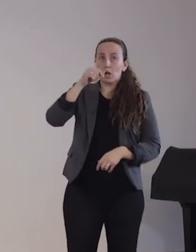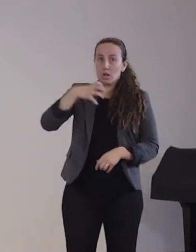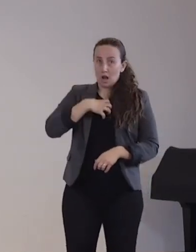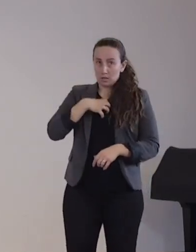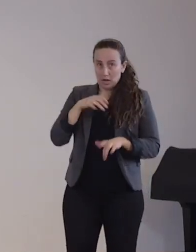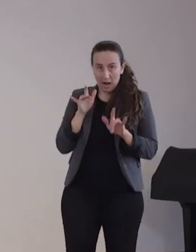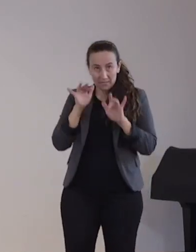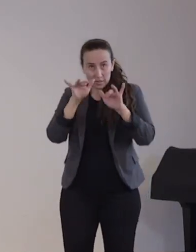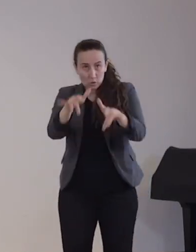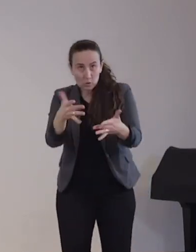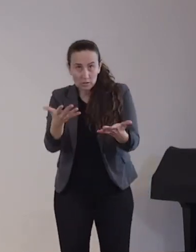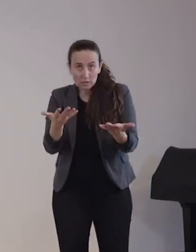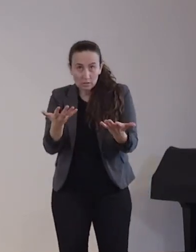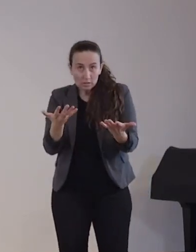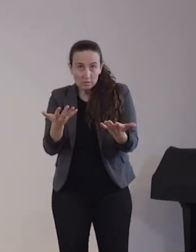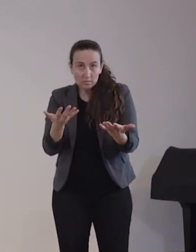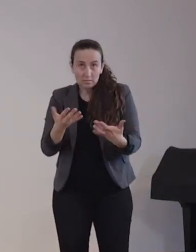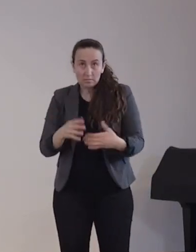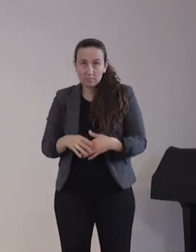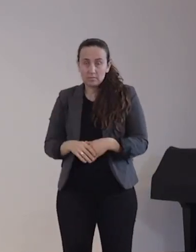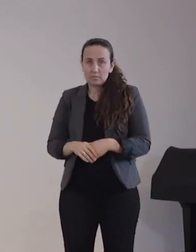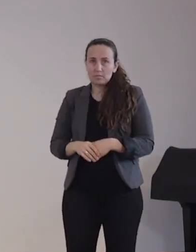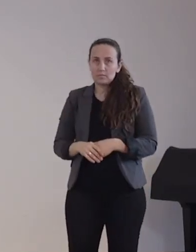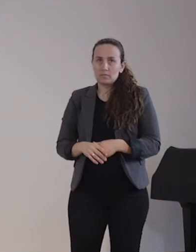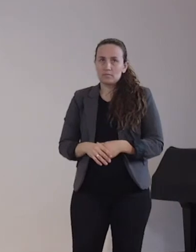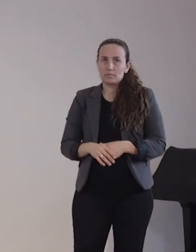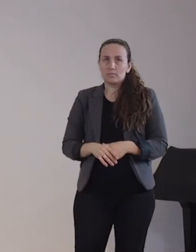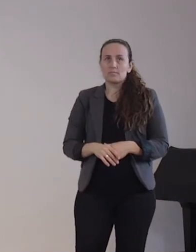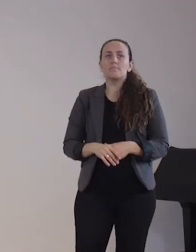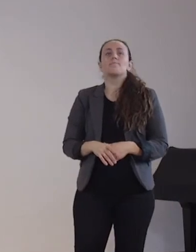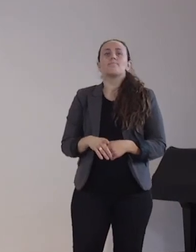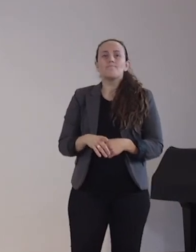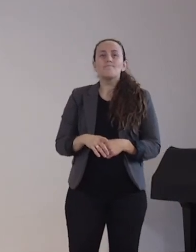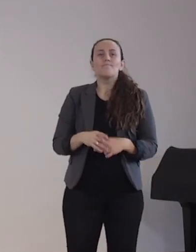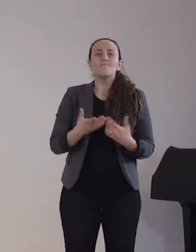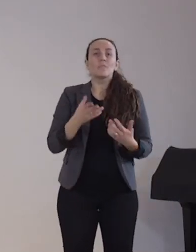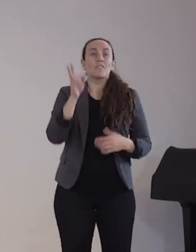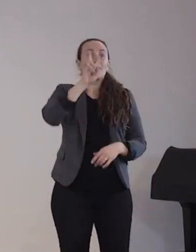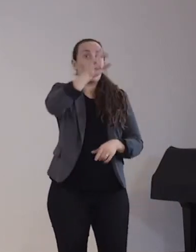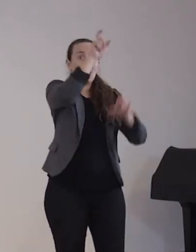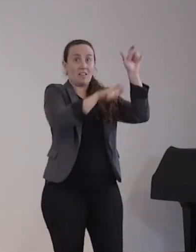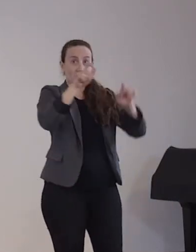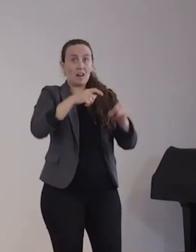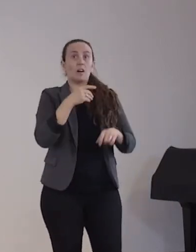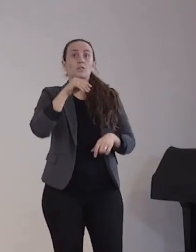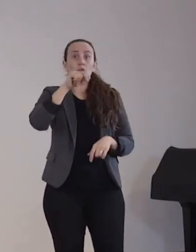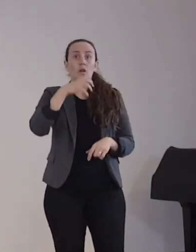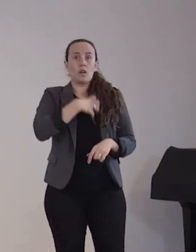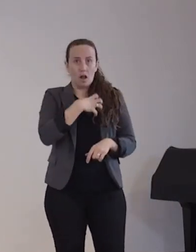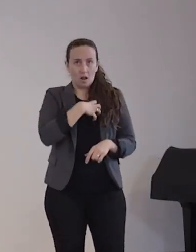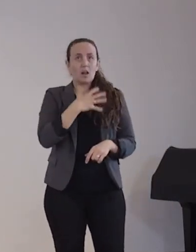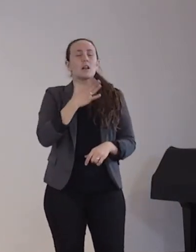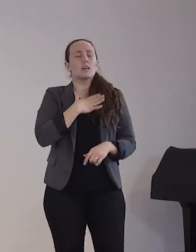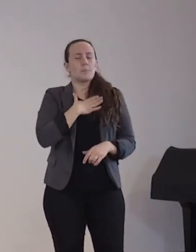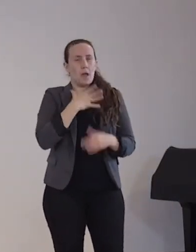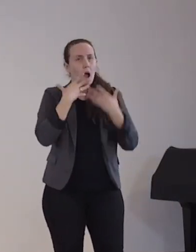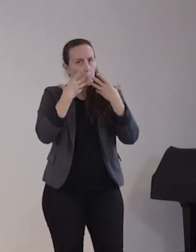Gerade für Diabetiker ist das Impfen besonders wichtig, weil Diabetiker zu der